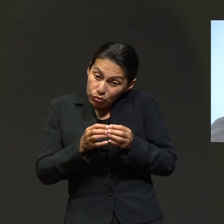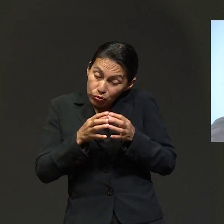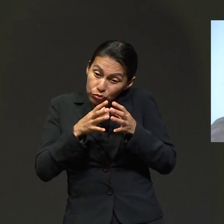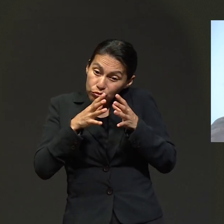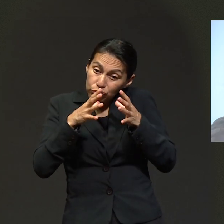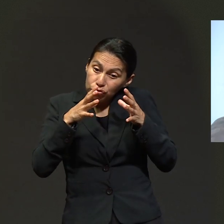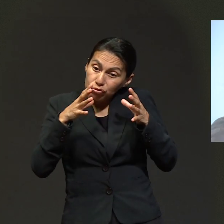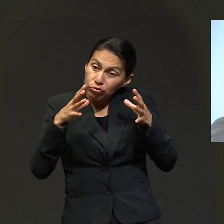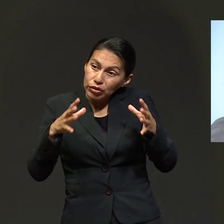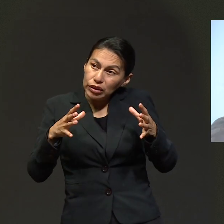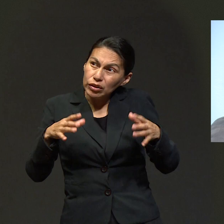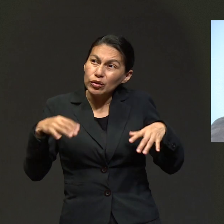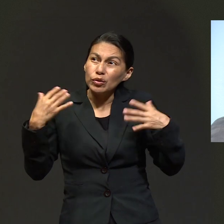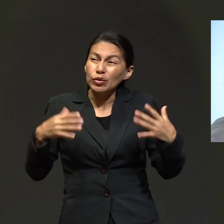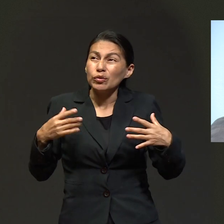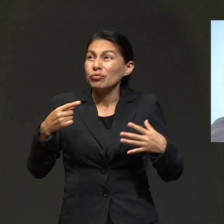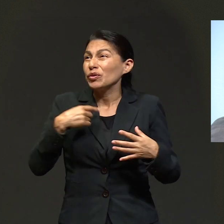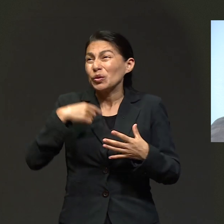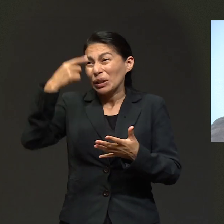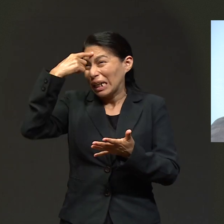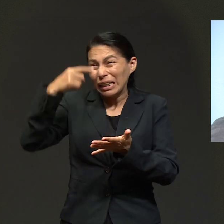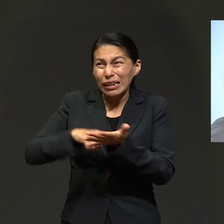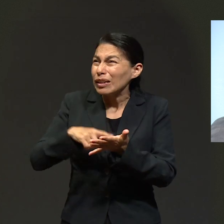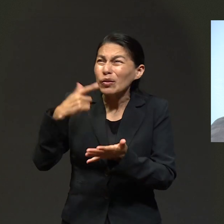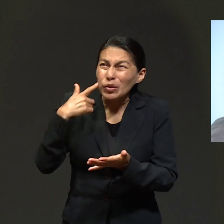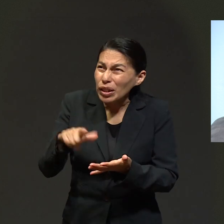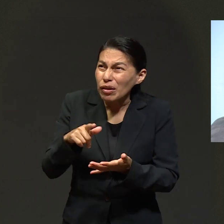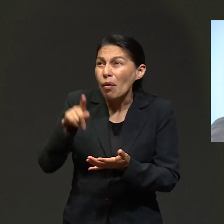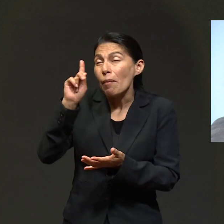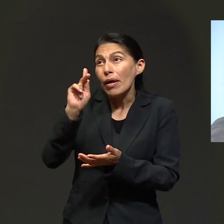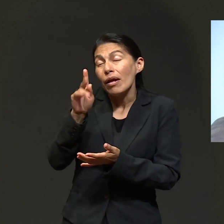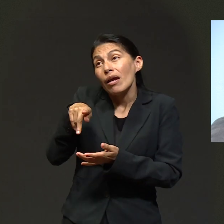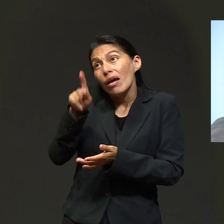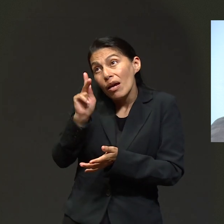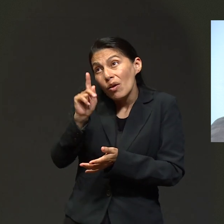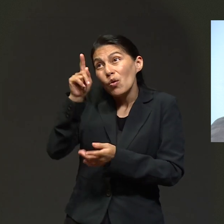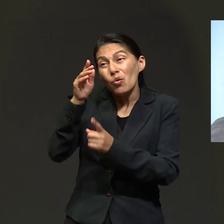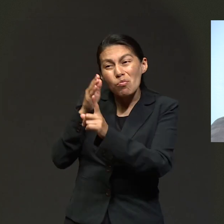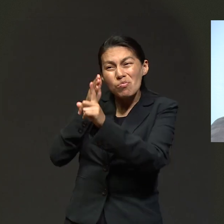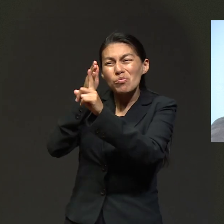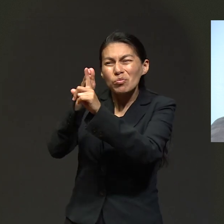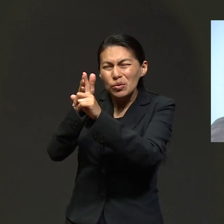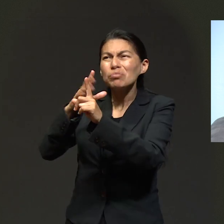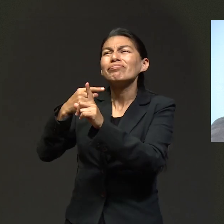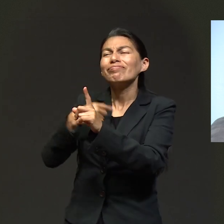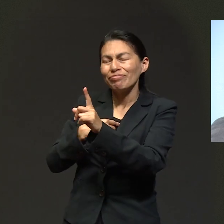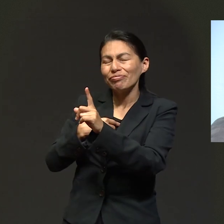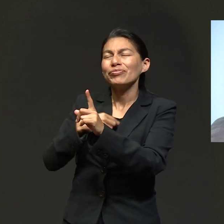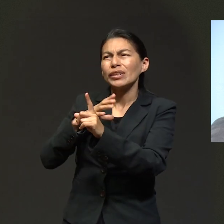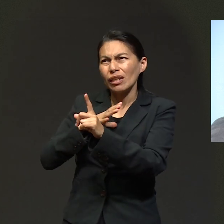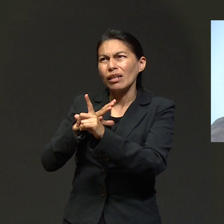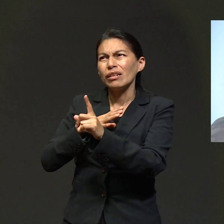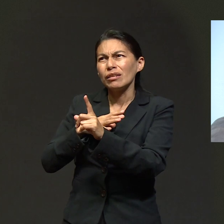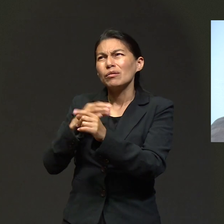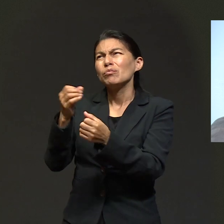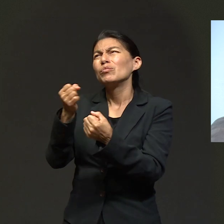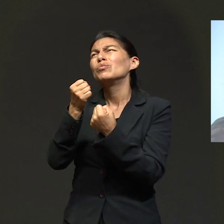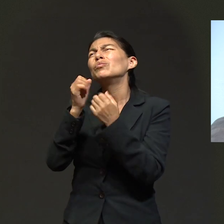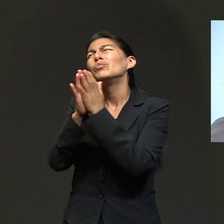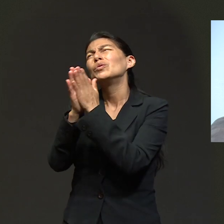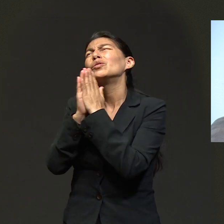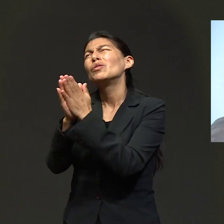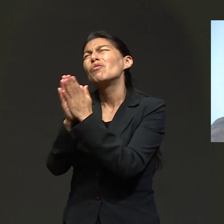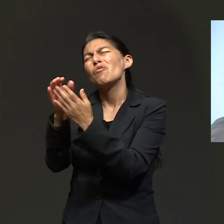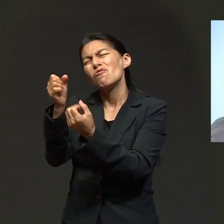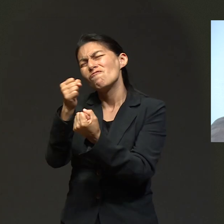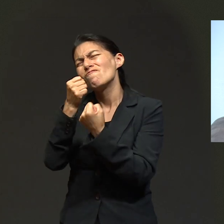probabilidad. Yo no lo quiero creer, pero si es así, algún propósito tienes para mí. Es lo que yo le dije a Dios en ese